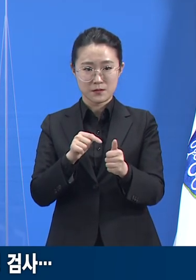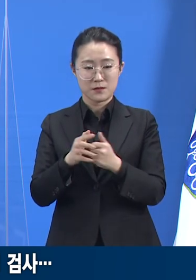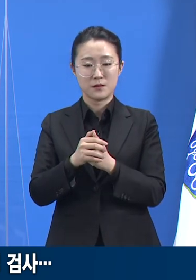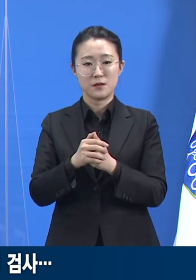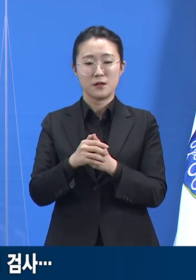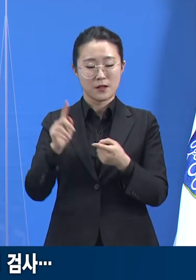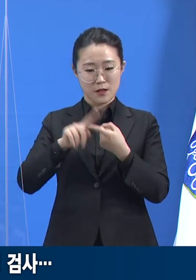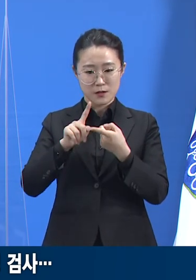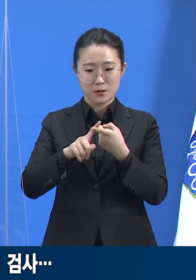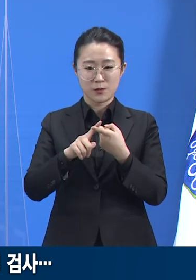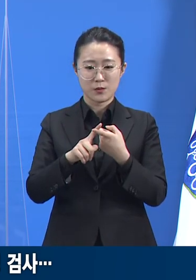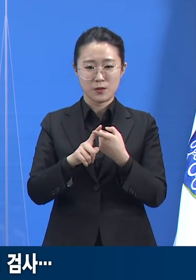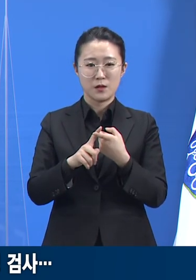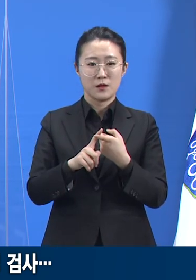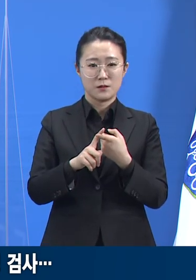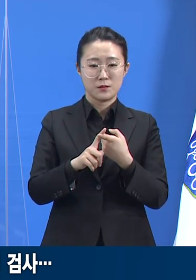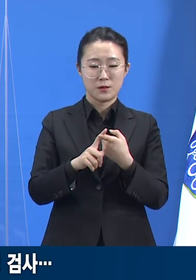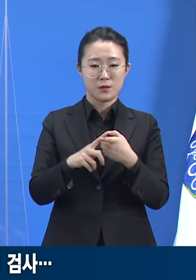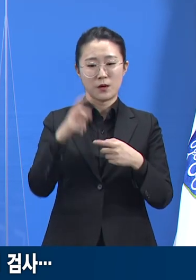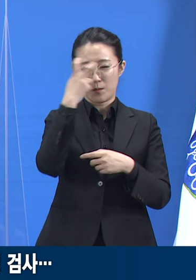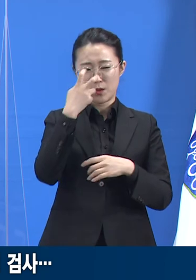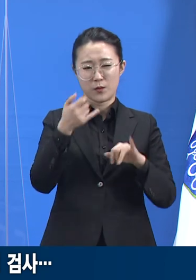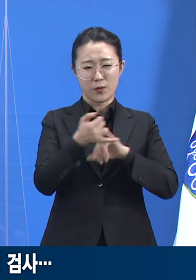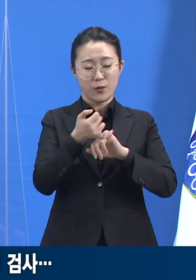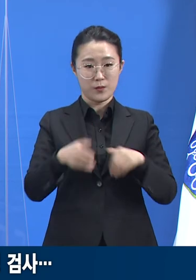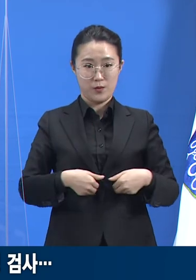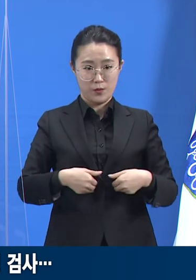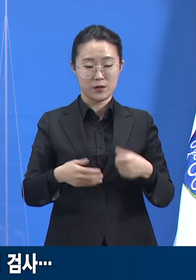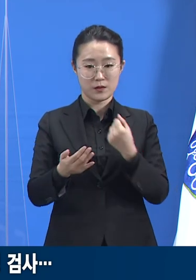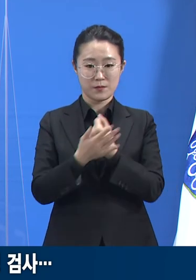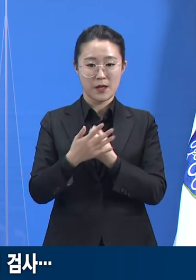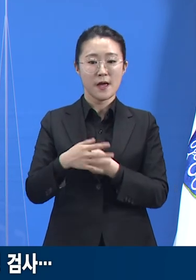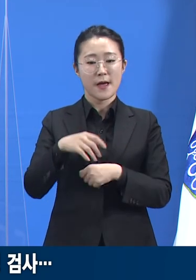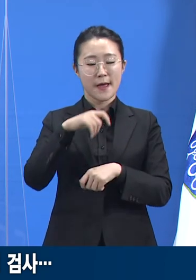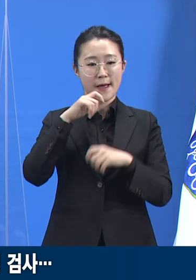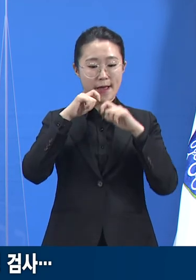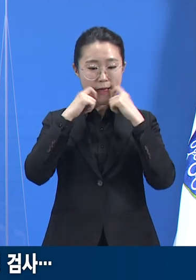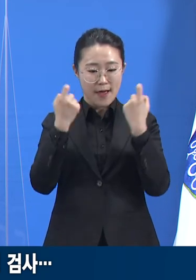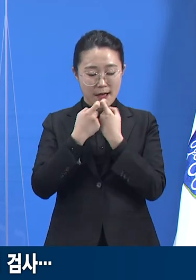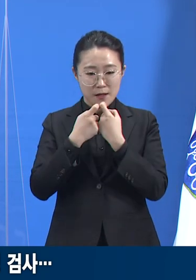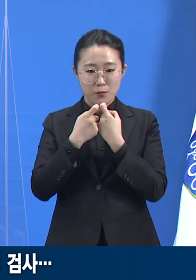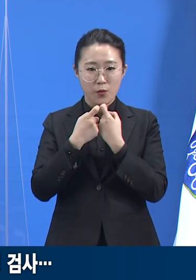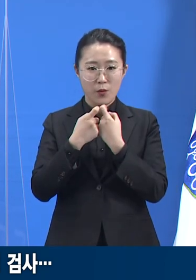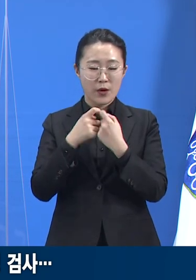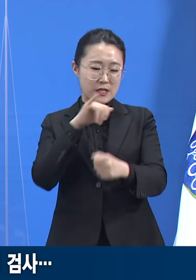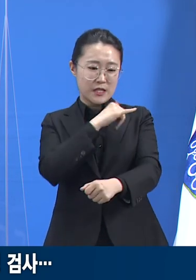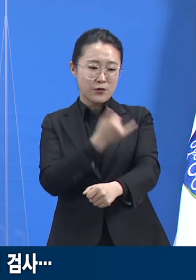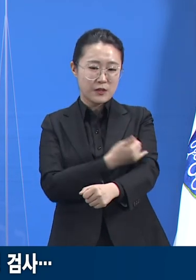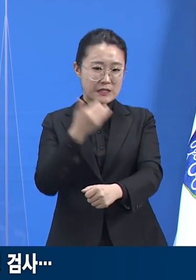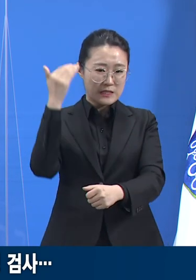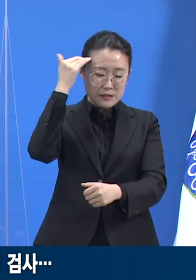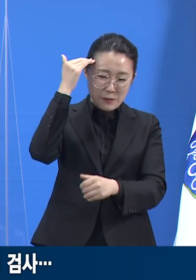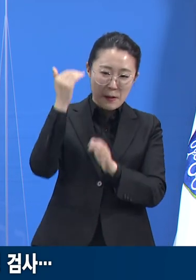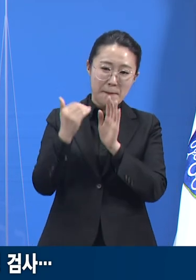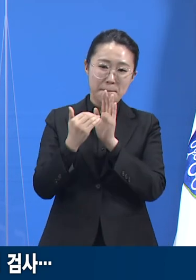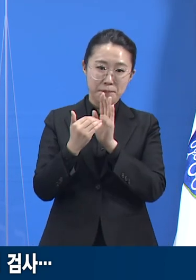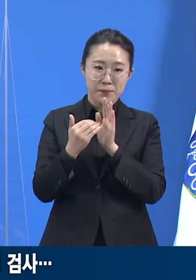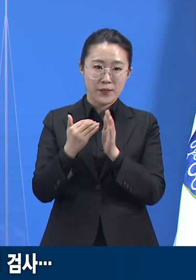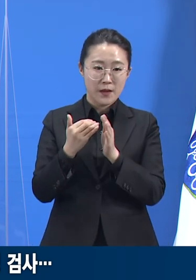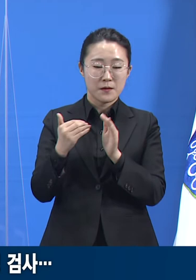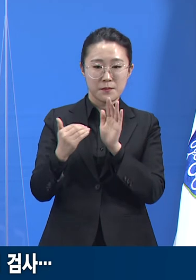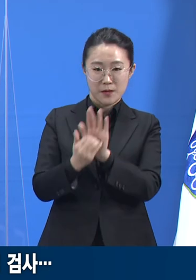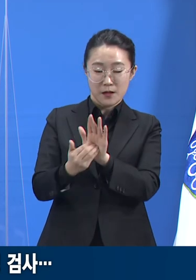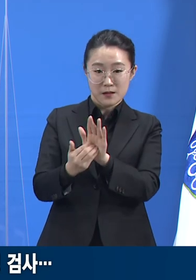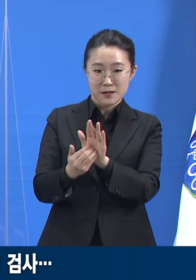조심스럽게 진행하고 있습니다. 인권침해 같은 부작용은 최대한 제어하면서 사회가